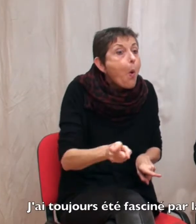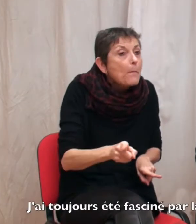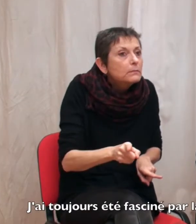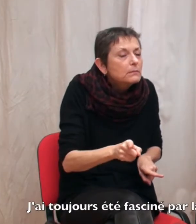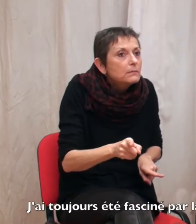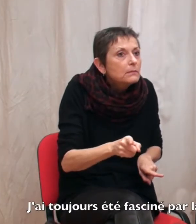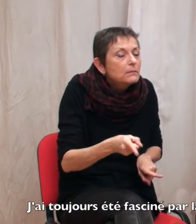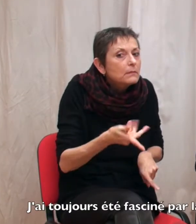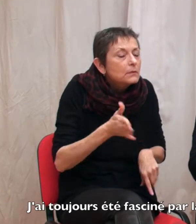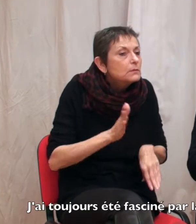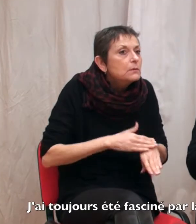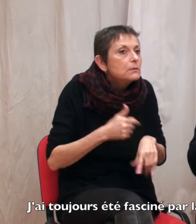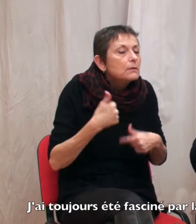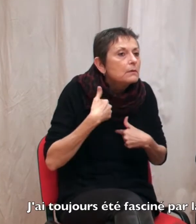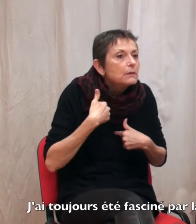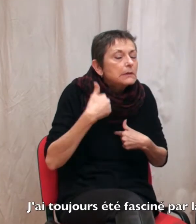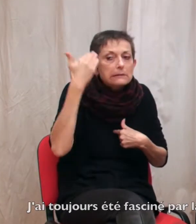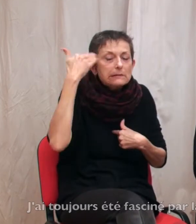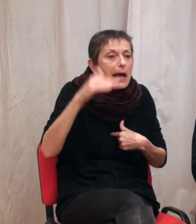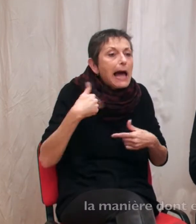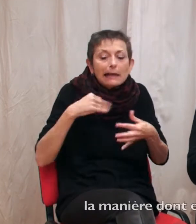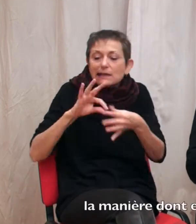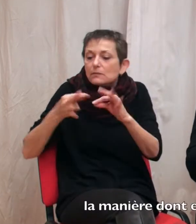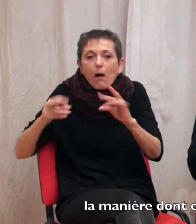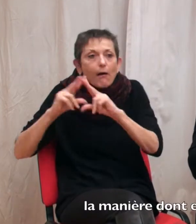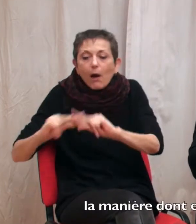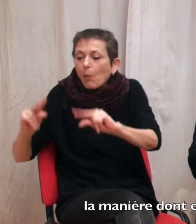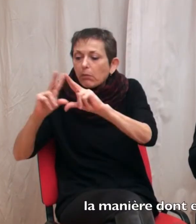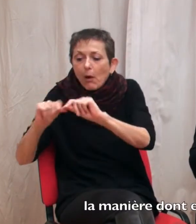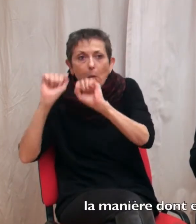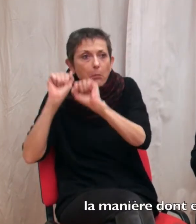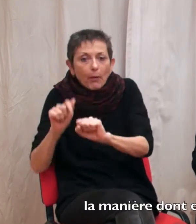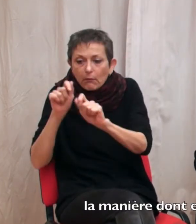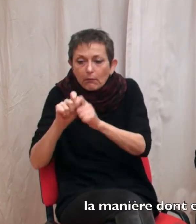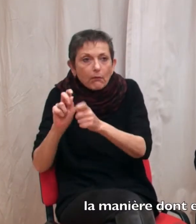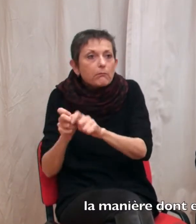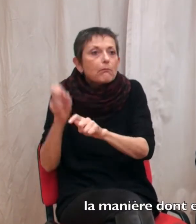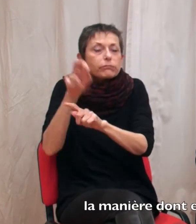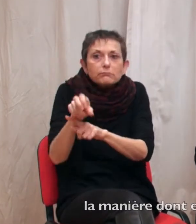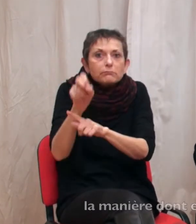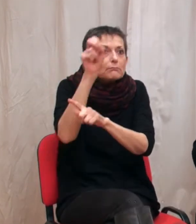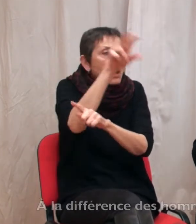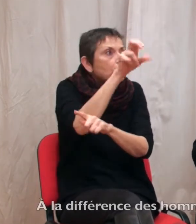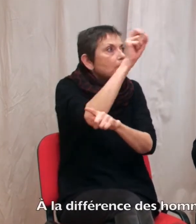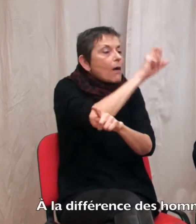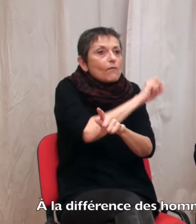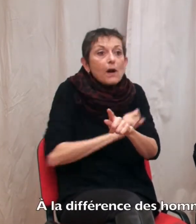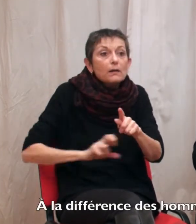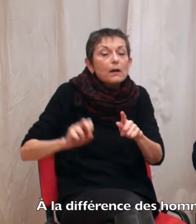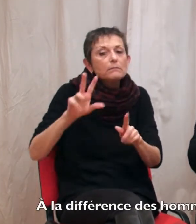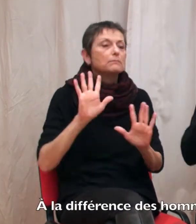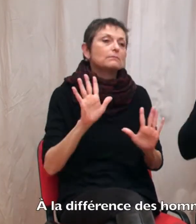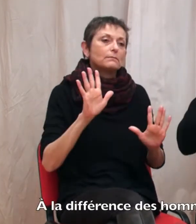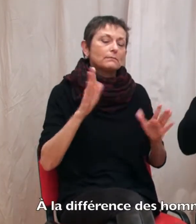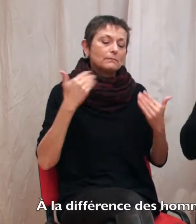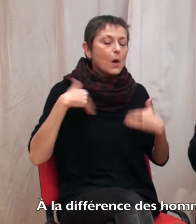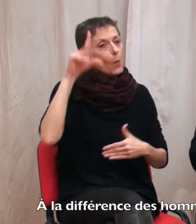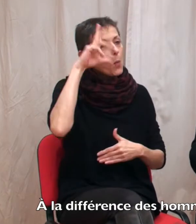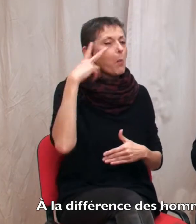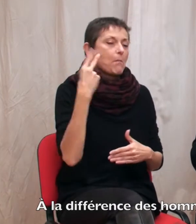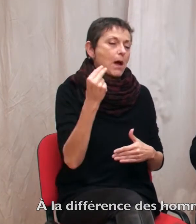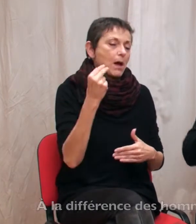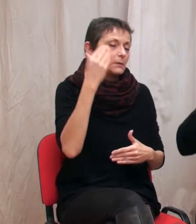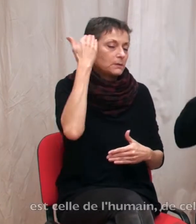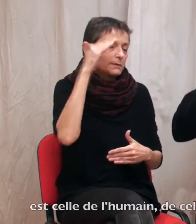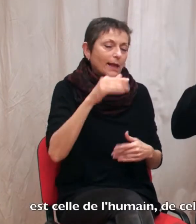Et j'ai toujours été fasciné par la migration des histoires et la manière dont elles voyagent. A la différence des hommes, la